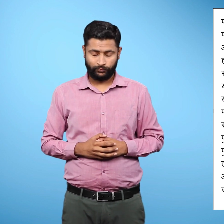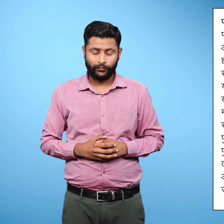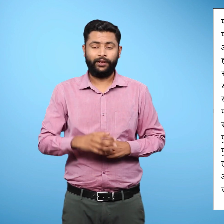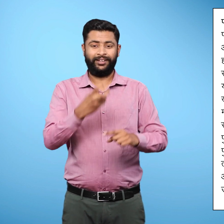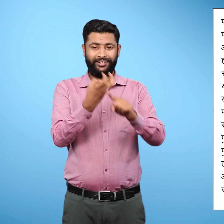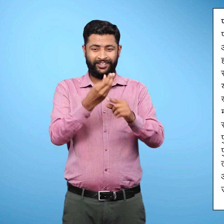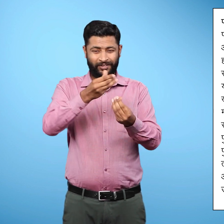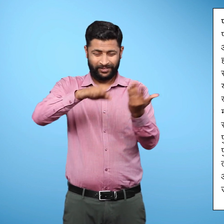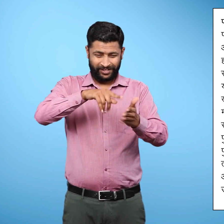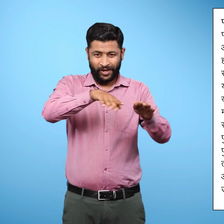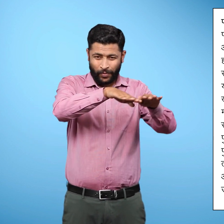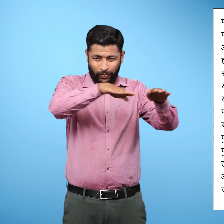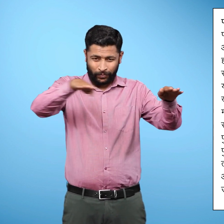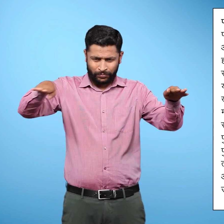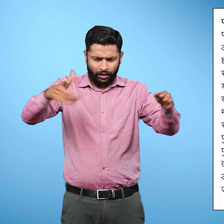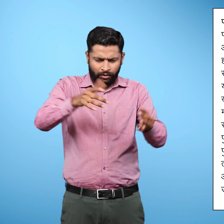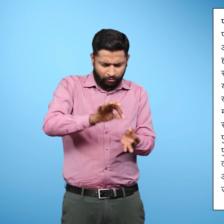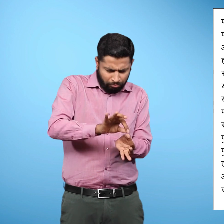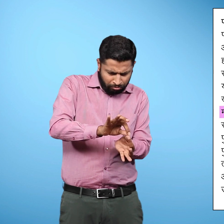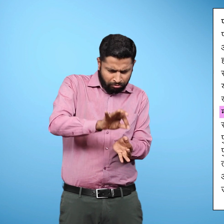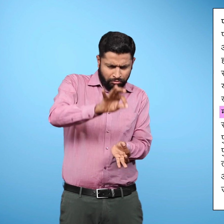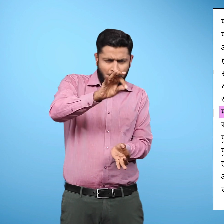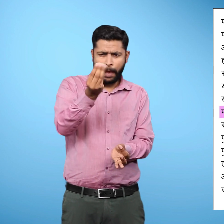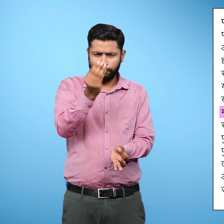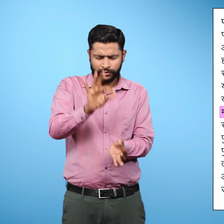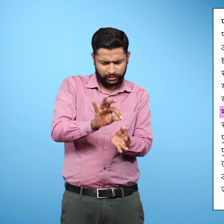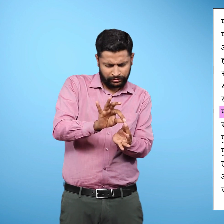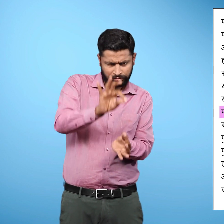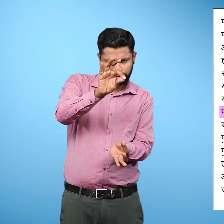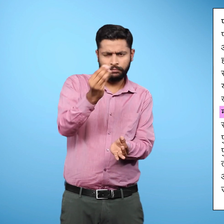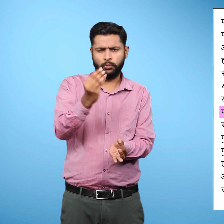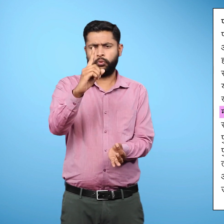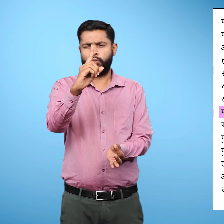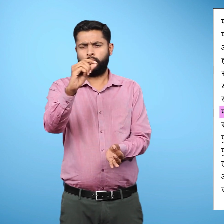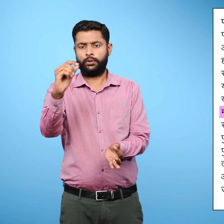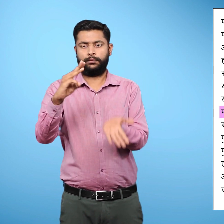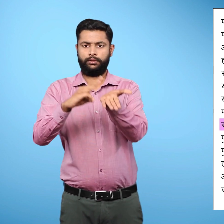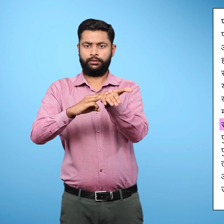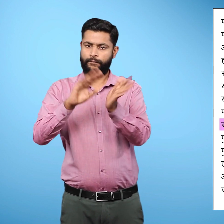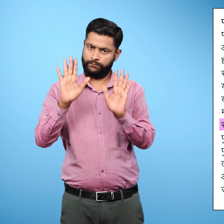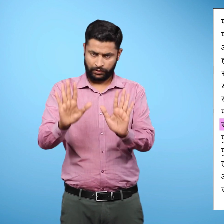पठारों की उठाई प्रायहा कुछ सौ मेटर से लेकर कई हसार मेटर तक हो सकती है।